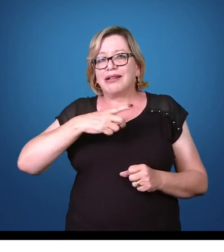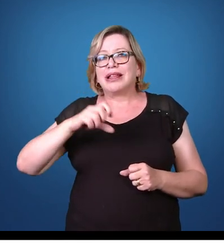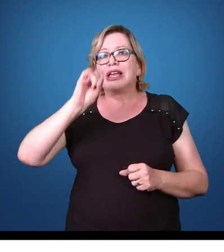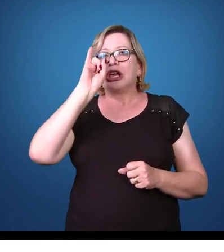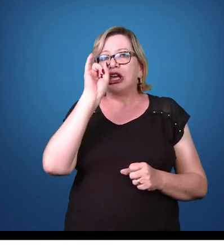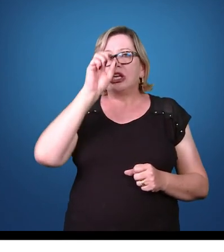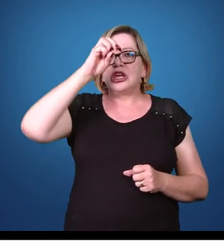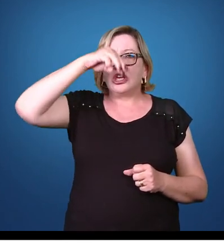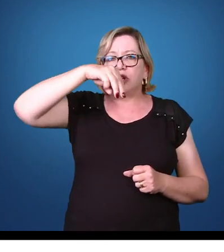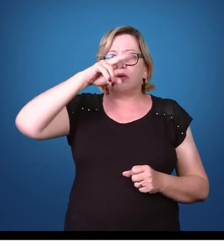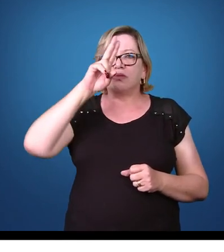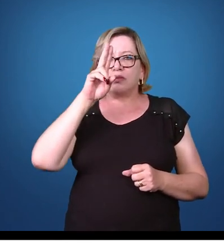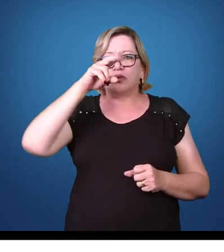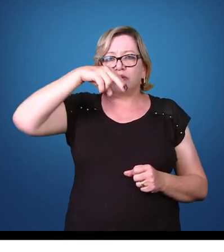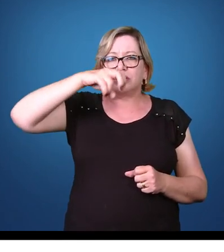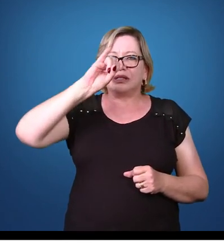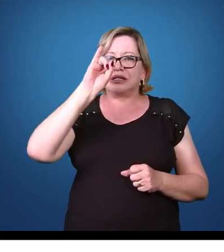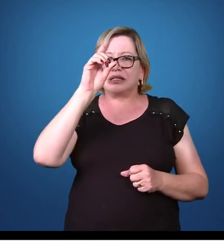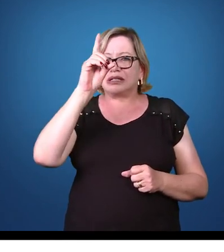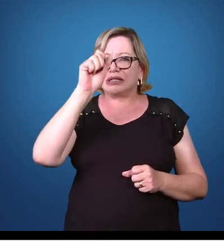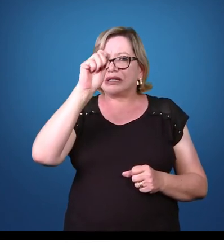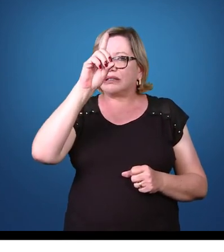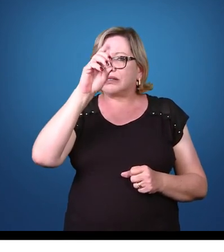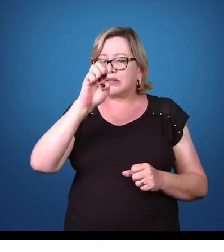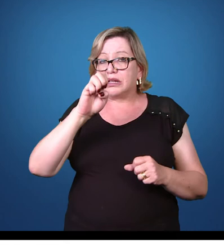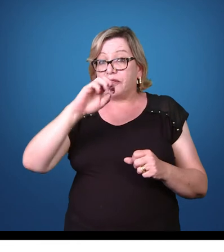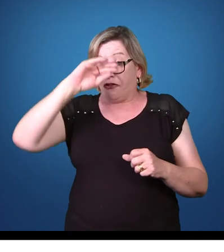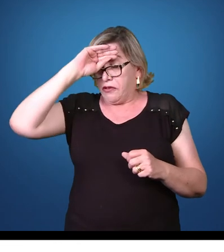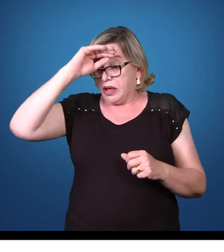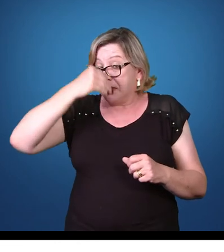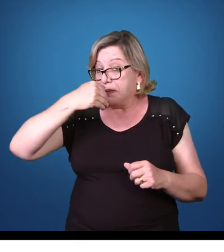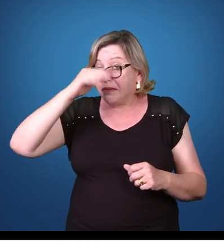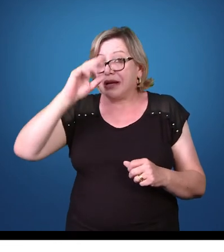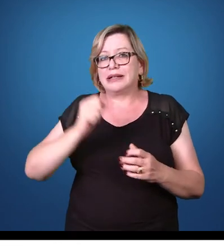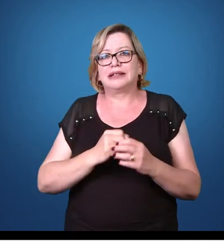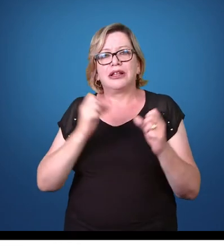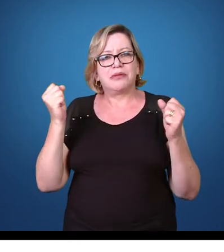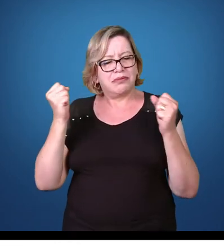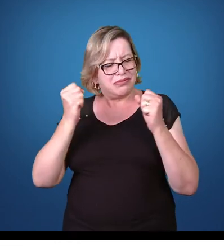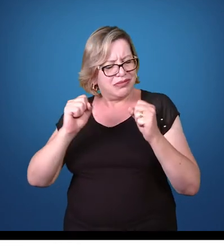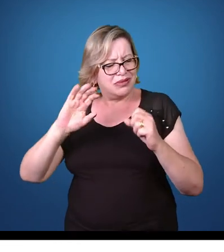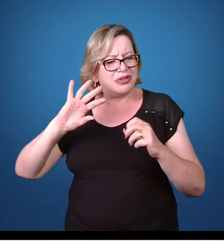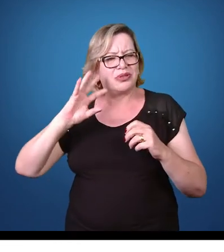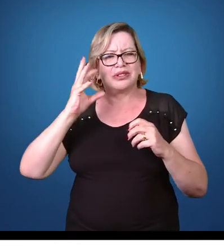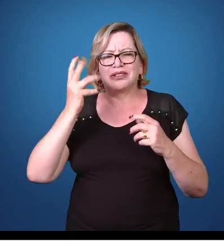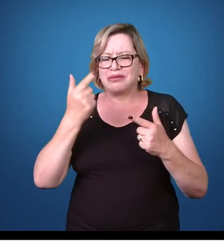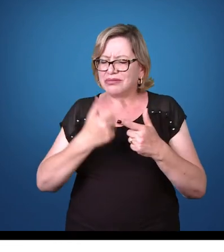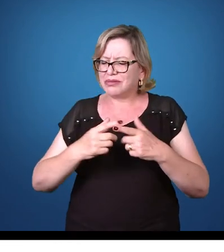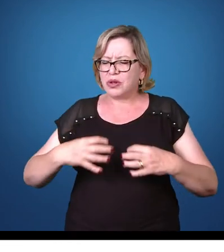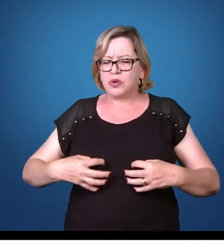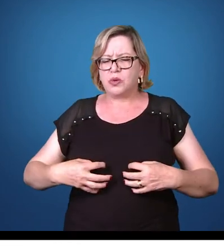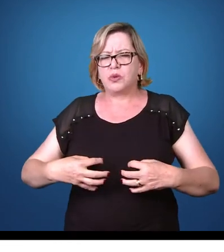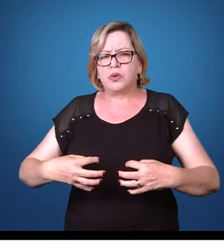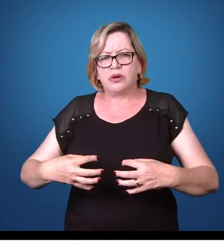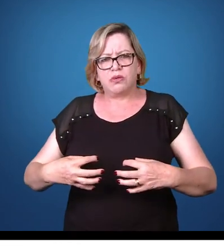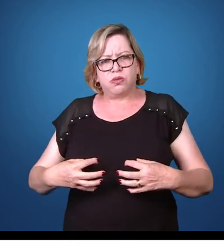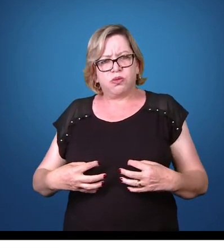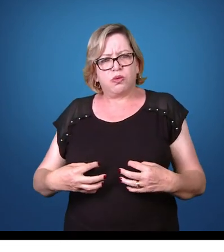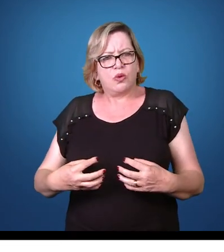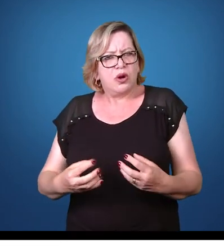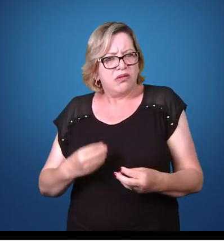como também pode ocorrer vômitos, anemia, até insuficiência renal, edema pulmonar e hipoglicemia. São